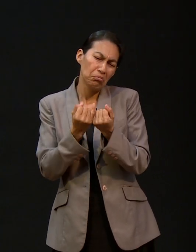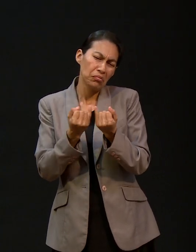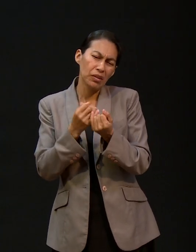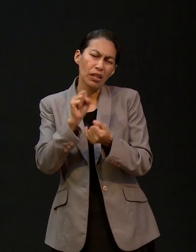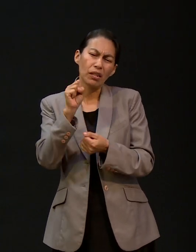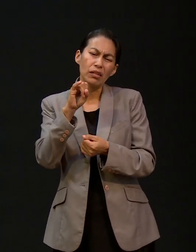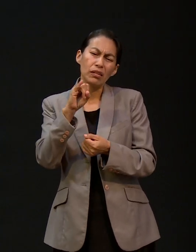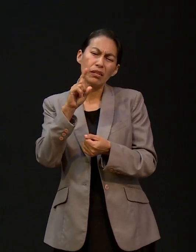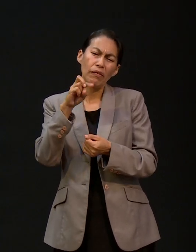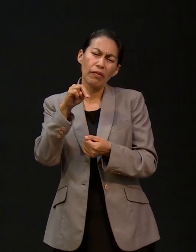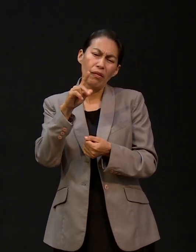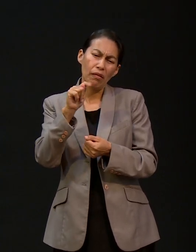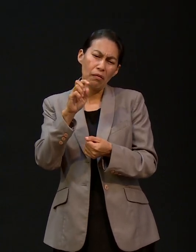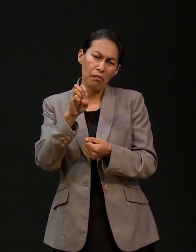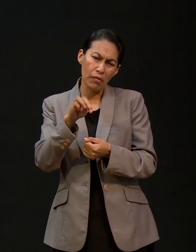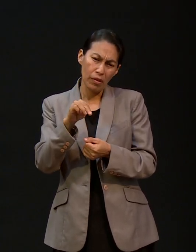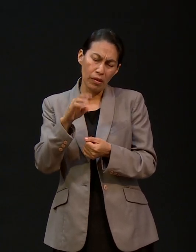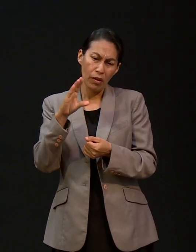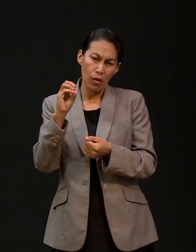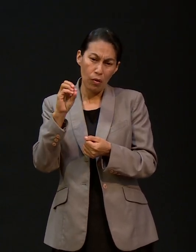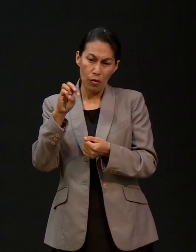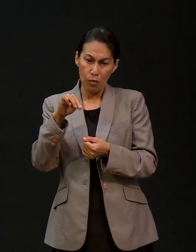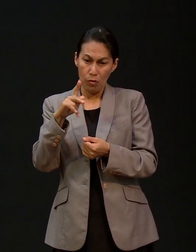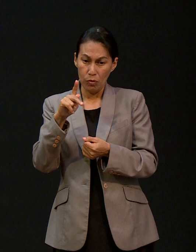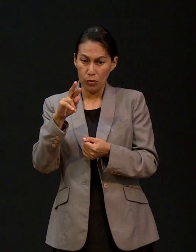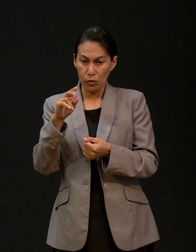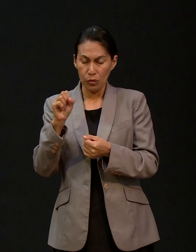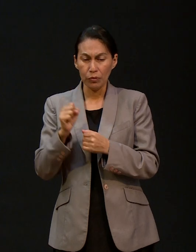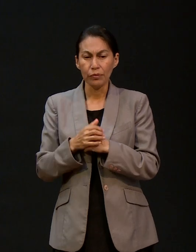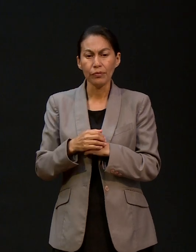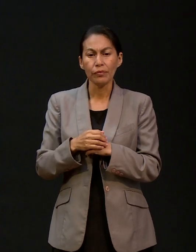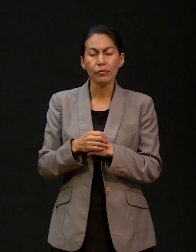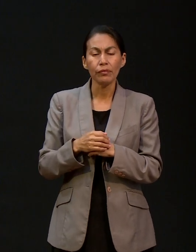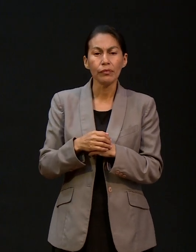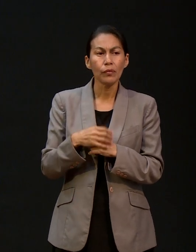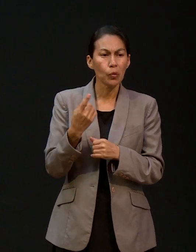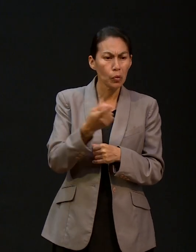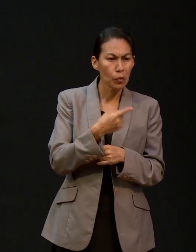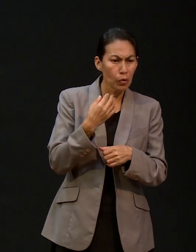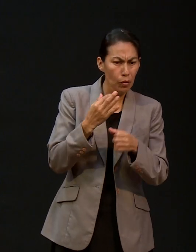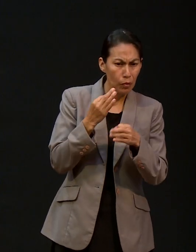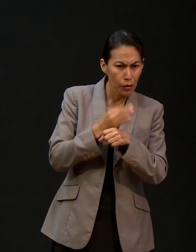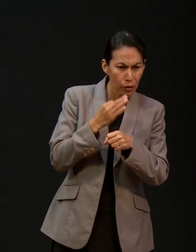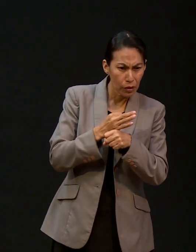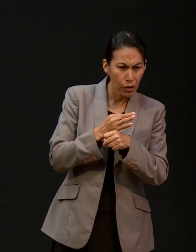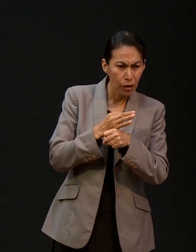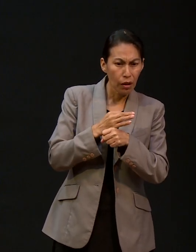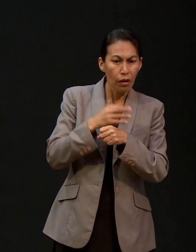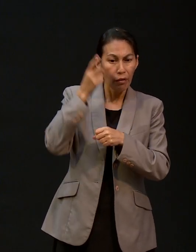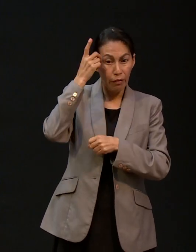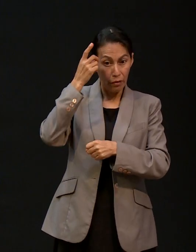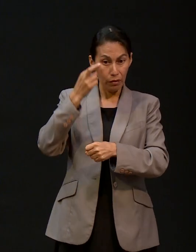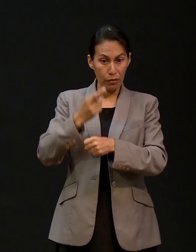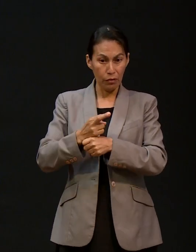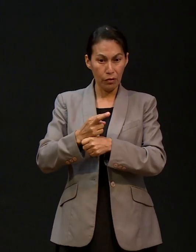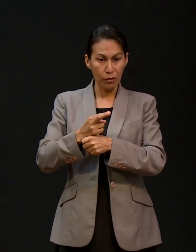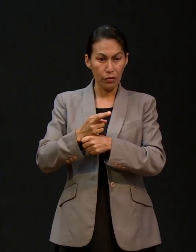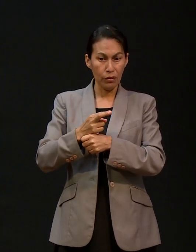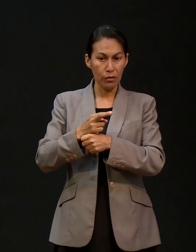también en la Facultad de Ingeniería. Estuvimos trabajando como docente en la facultad, como coordinador de carrera y ahora también como director